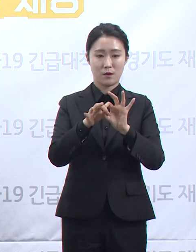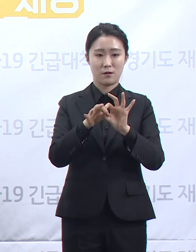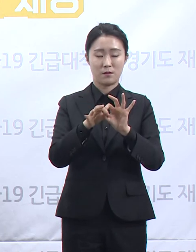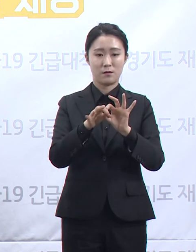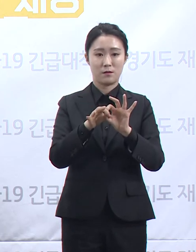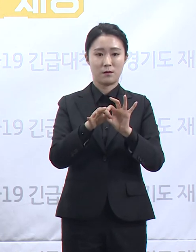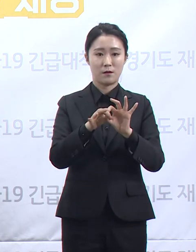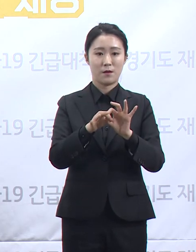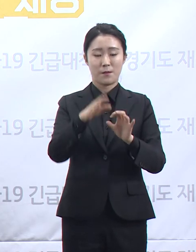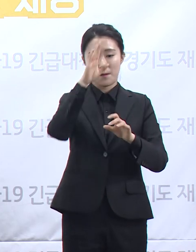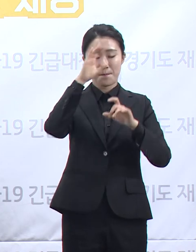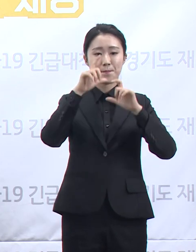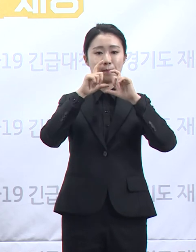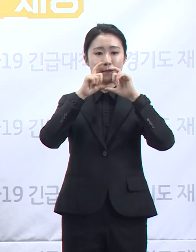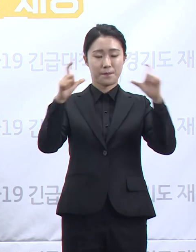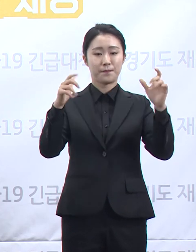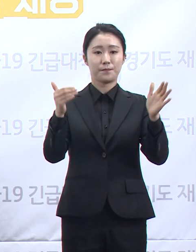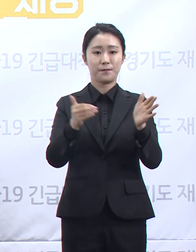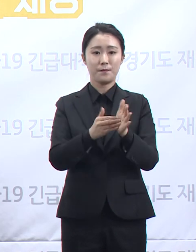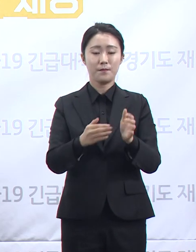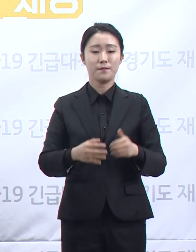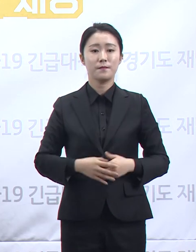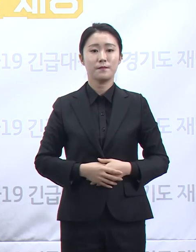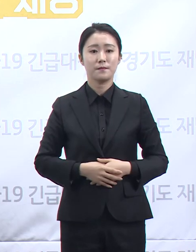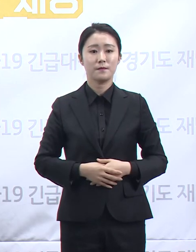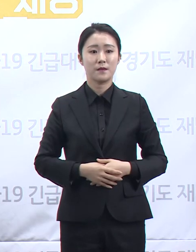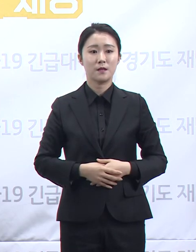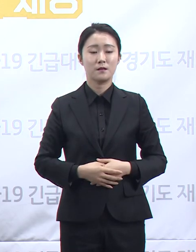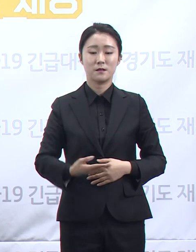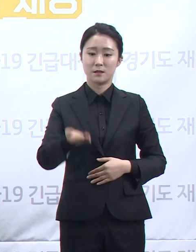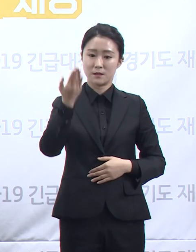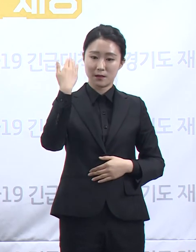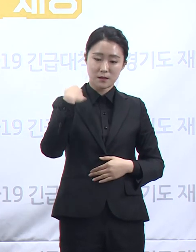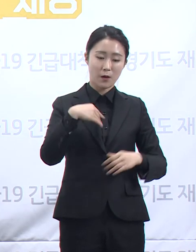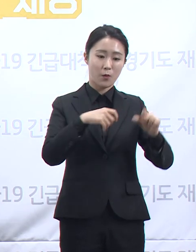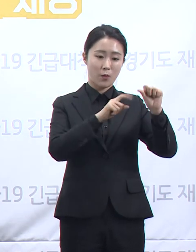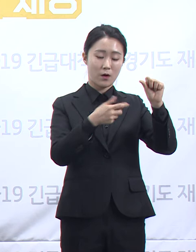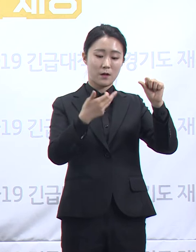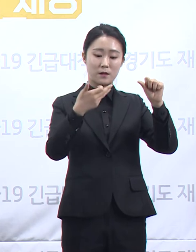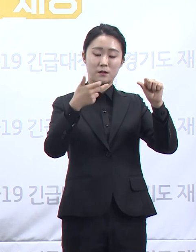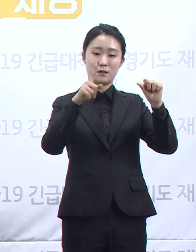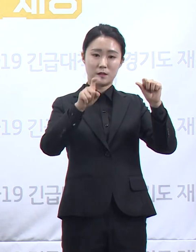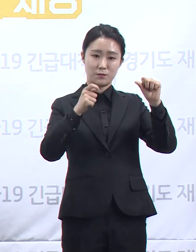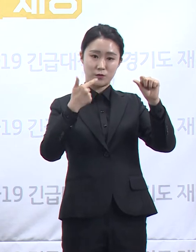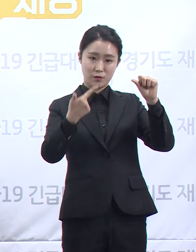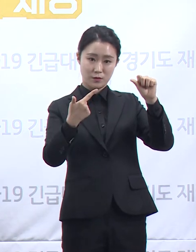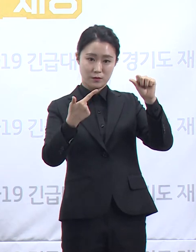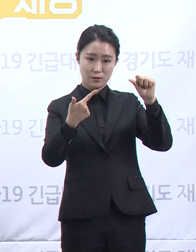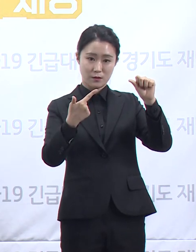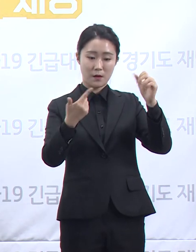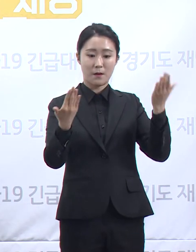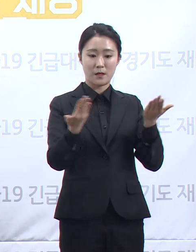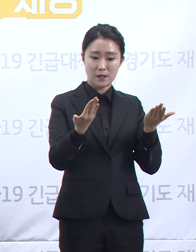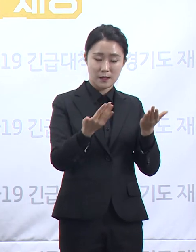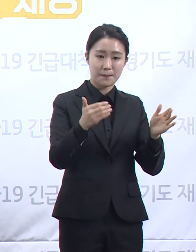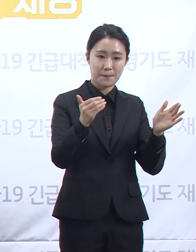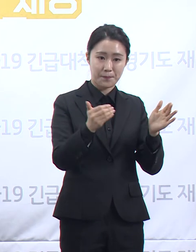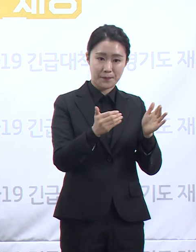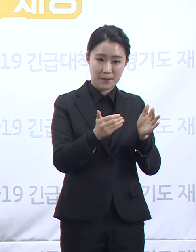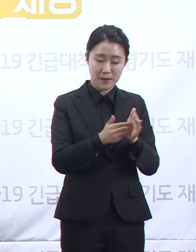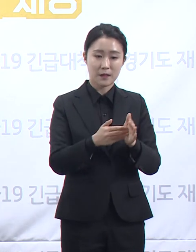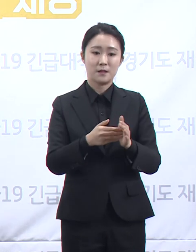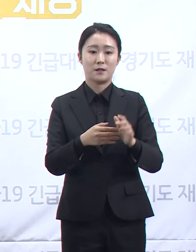확진자는 확진 판정 이전일인 16일 오전 시간 강남병원에서 근무하였고 17일에는 휴무였던 것으로